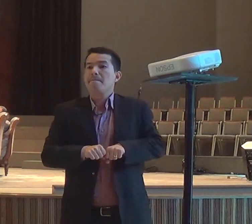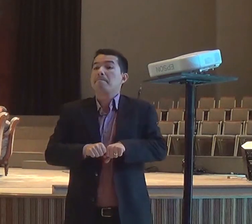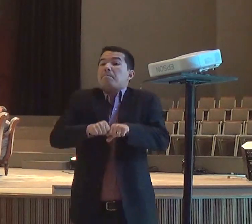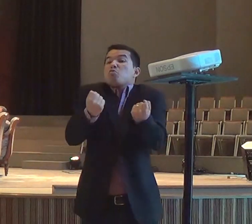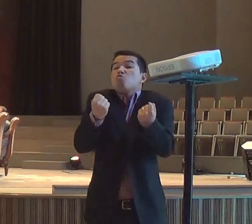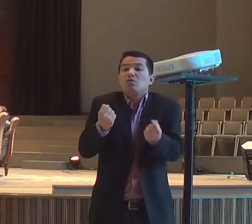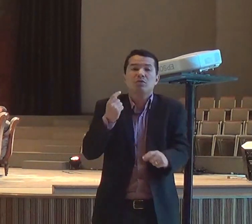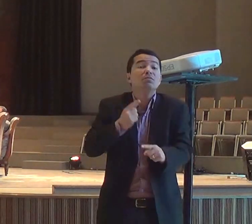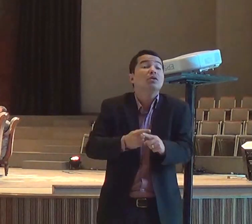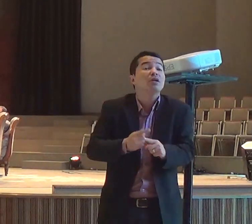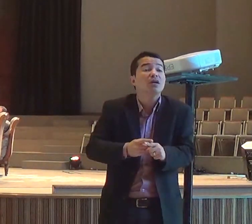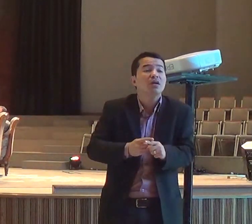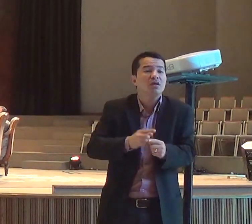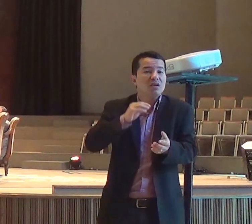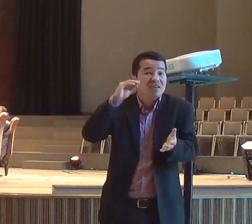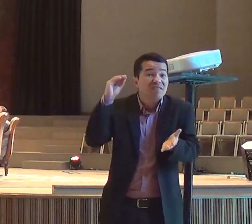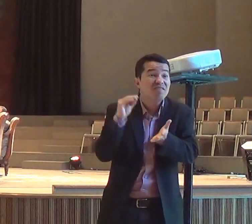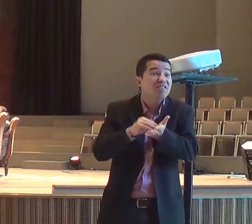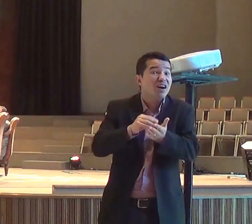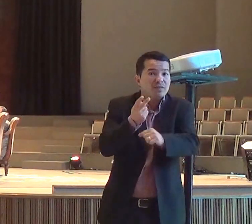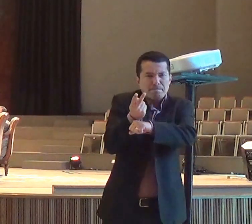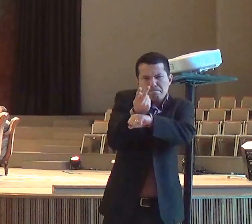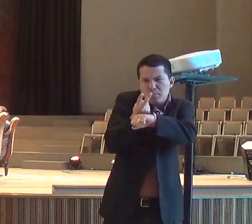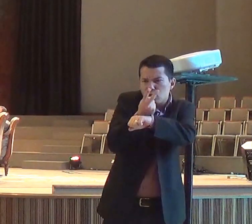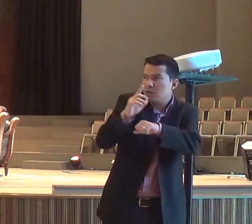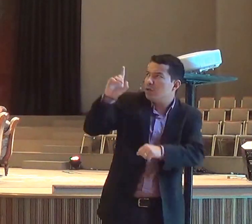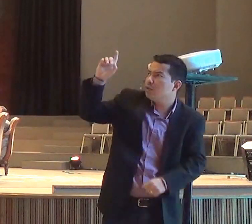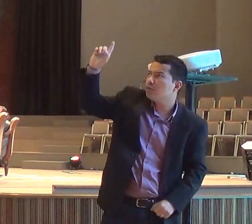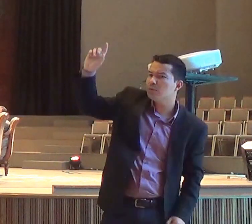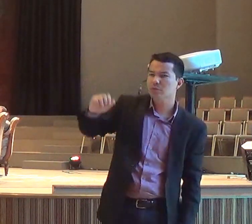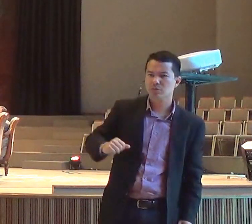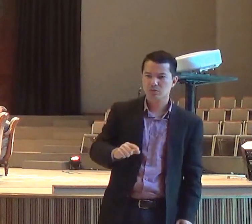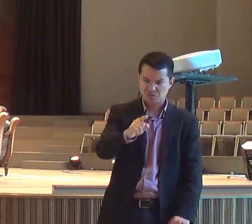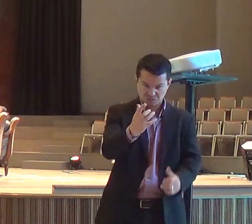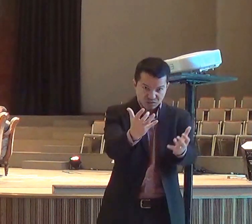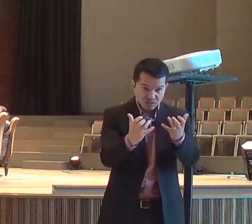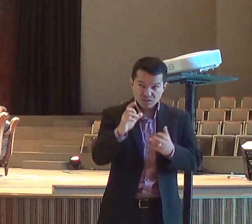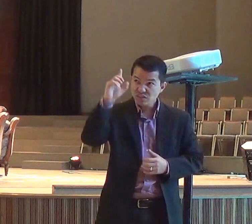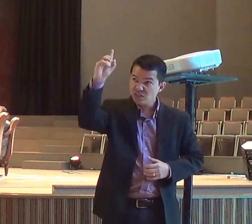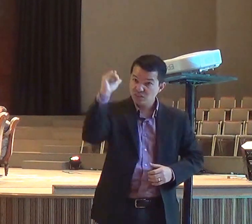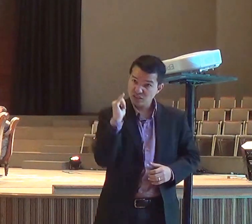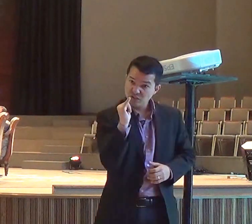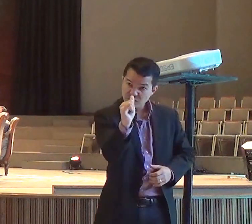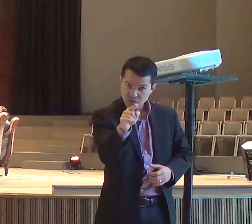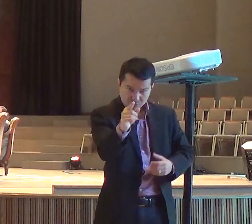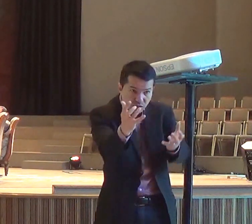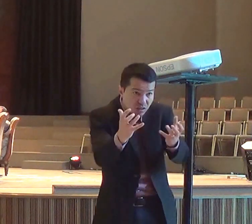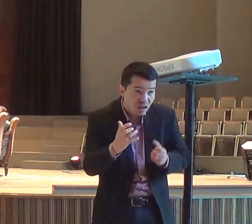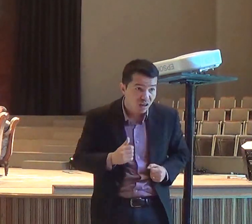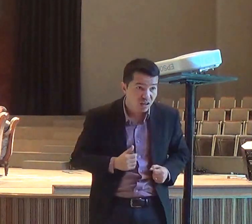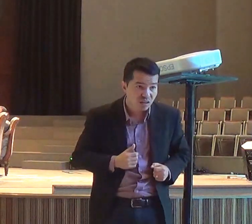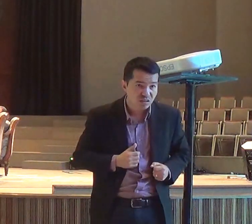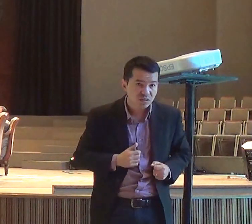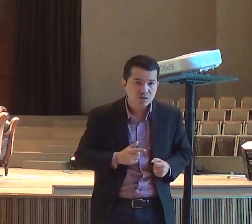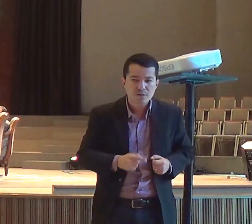quer ouvir a voz de Deus, reconstrói o altar, quer ouvir a voz de Deus, sai fora,